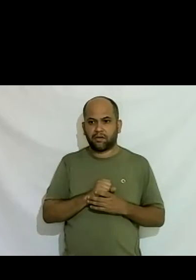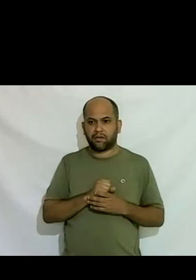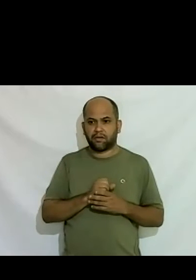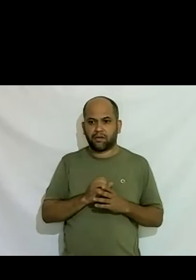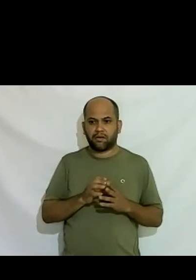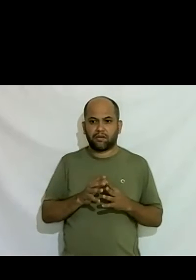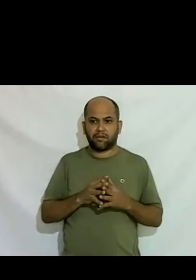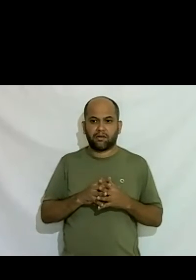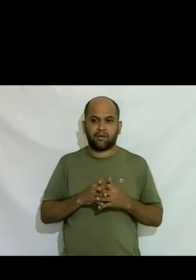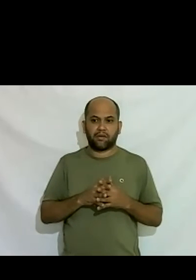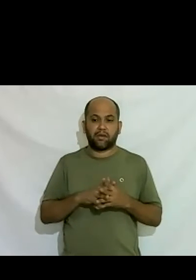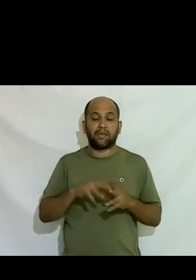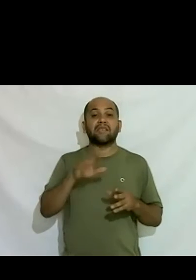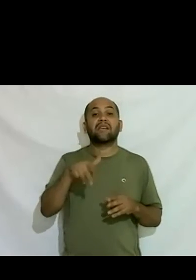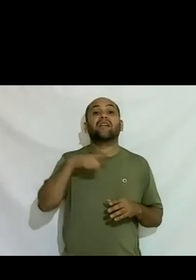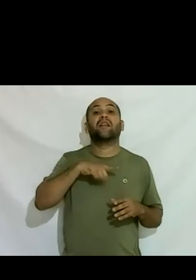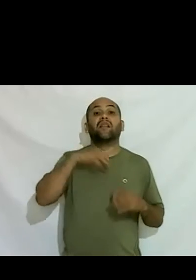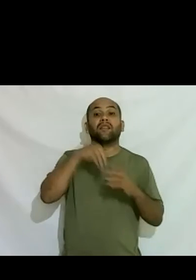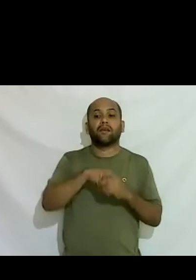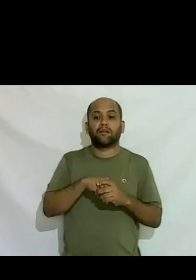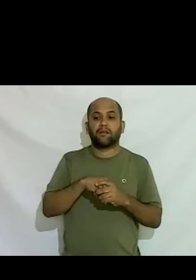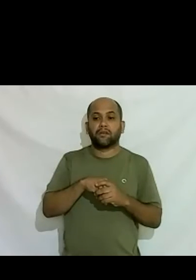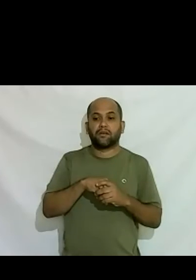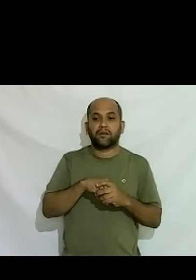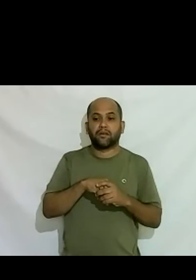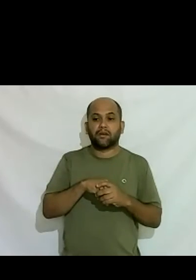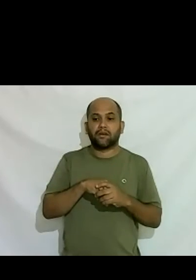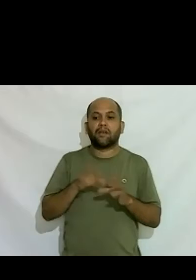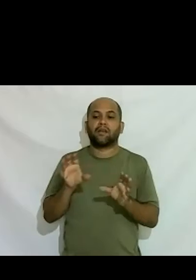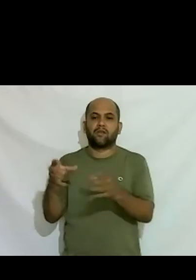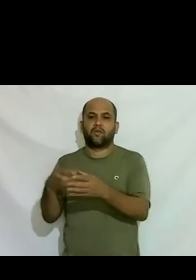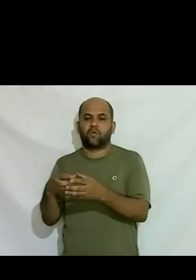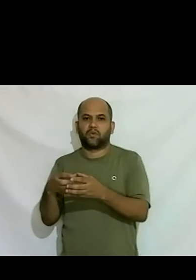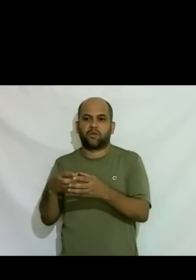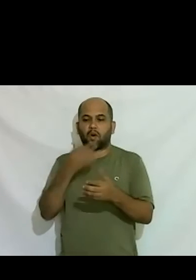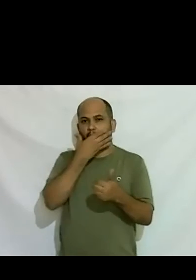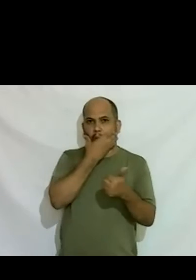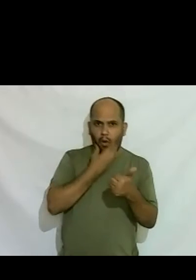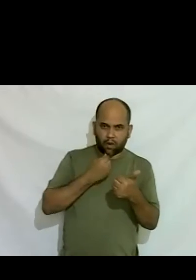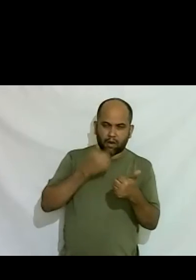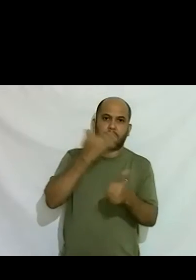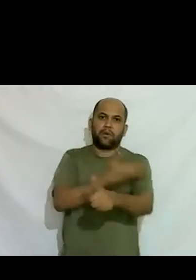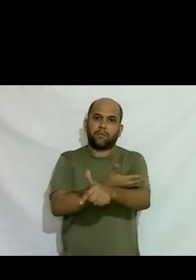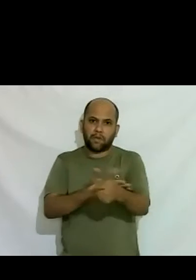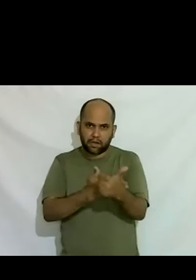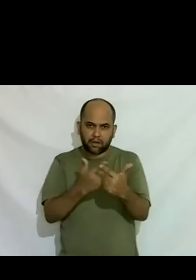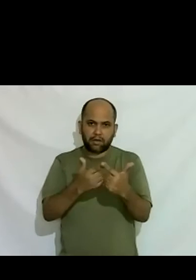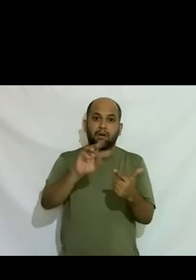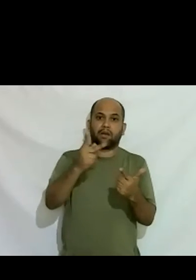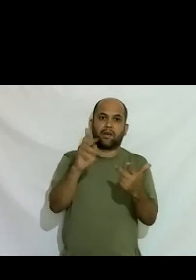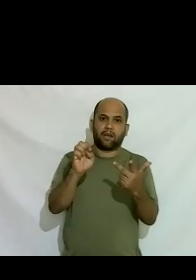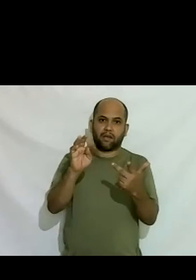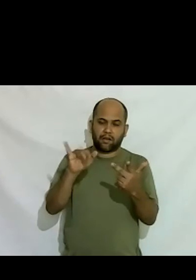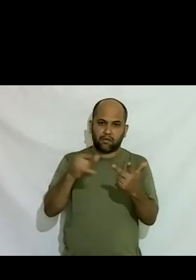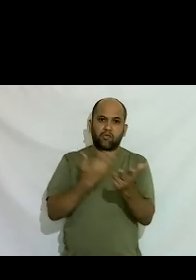quem é que faz esse grupinho de homem branco cis hétero que estudou